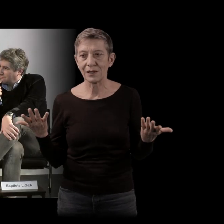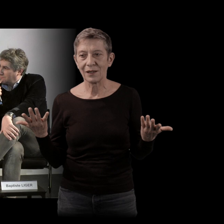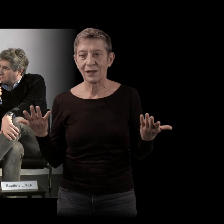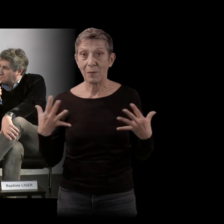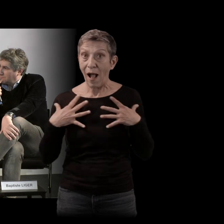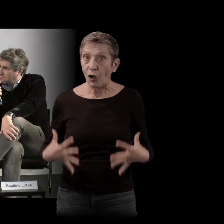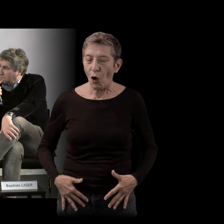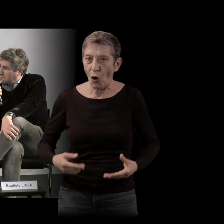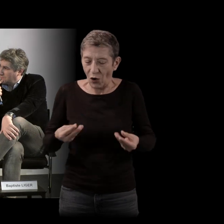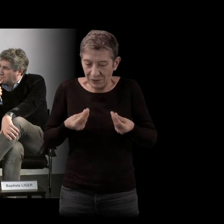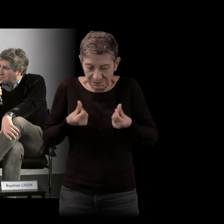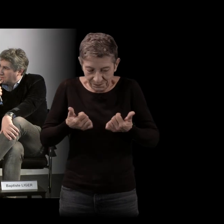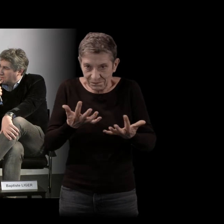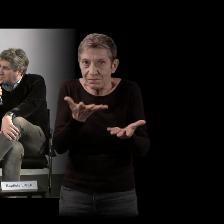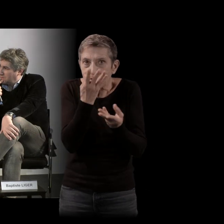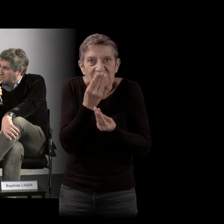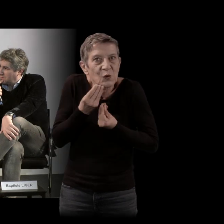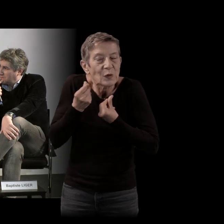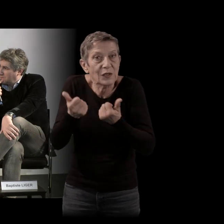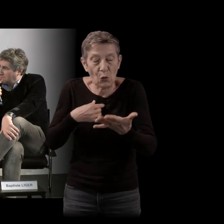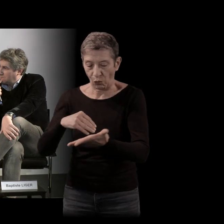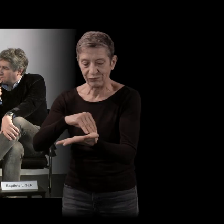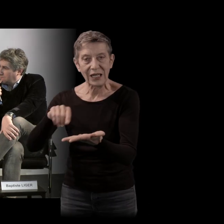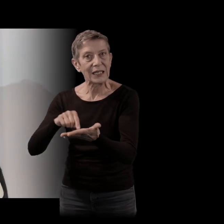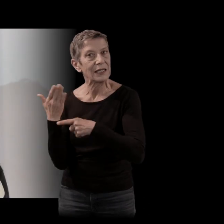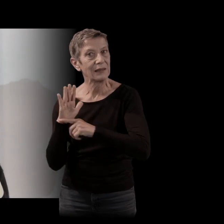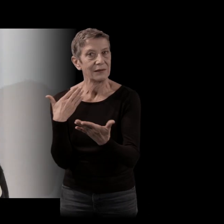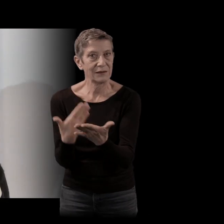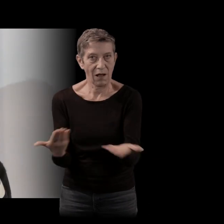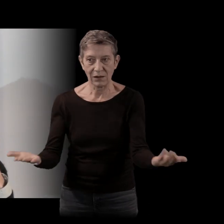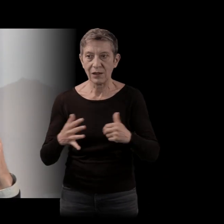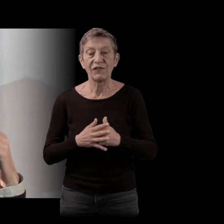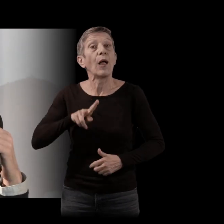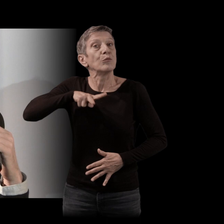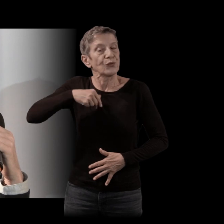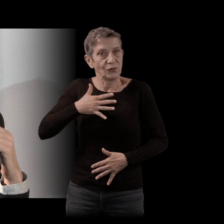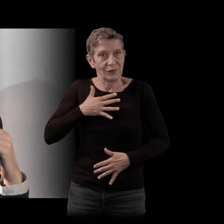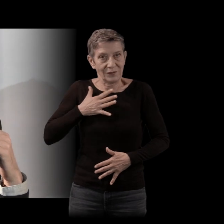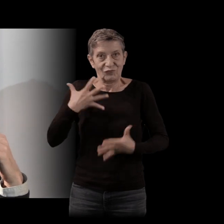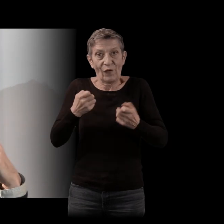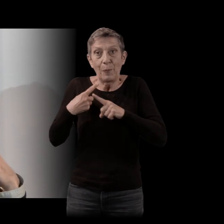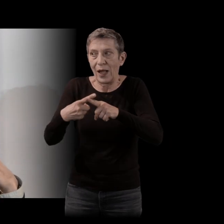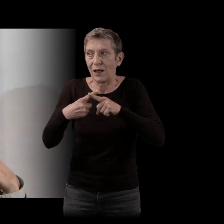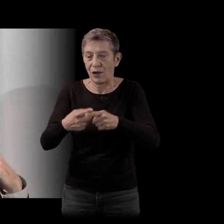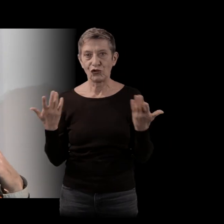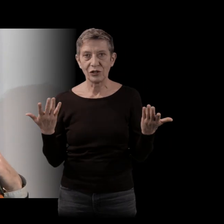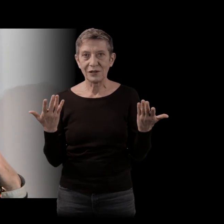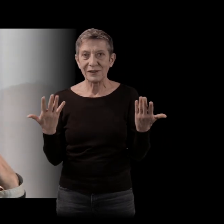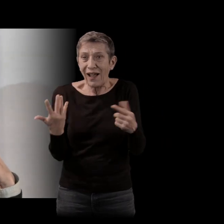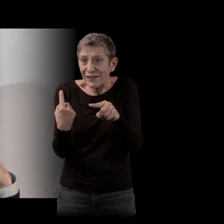corps et de rendre ce qu'ils sentent. Et ce que sent le mien, en tout cas, et puis de le rendre partageable. C'est de fixer des petites choses comme ça. Mais